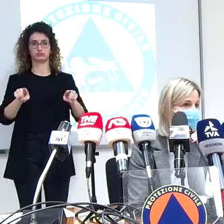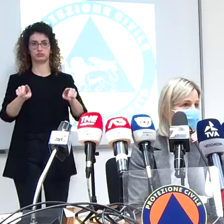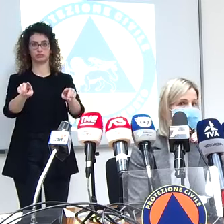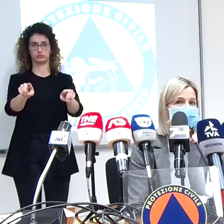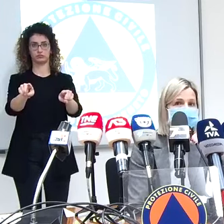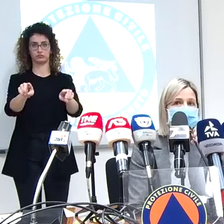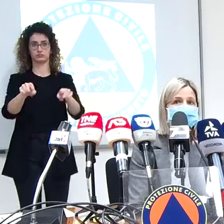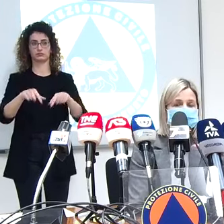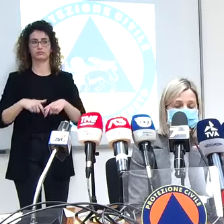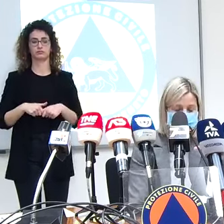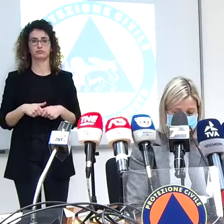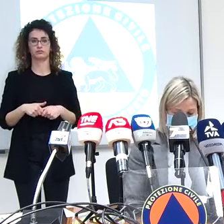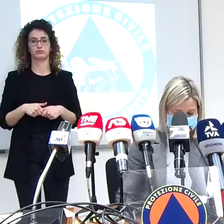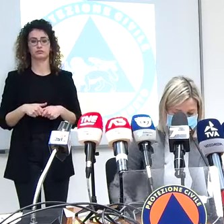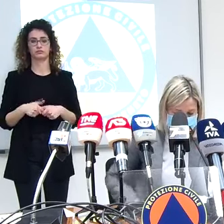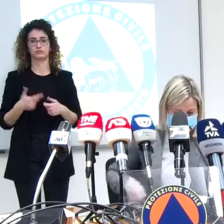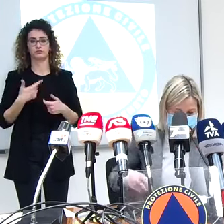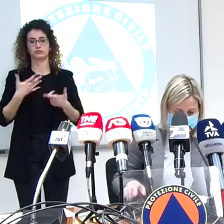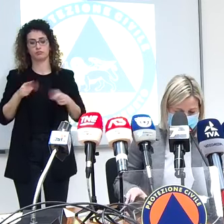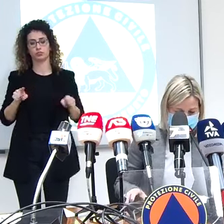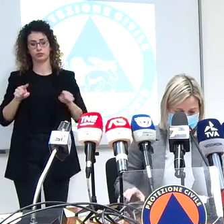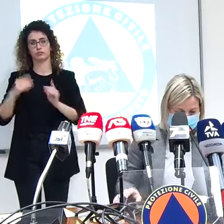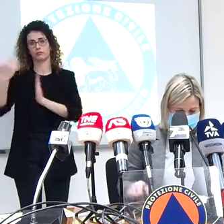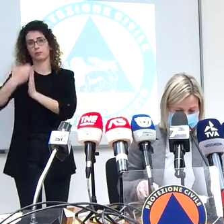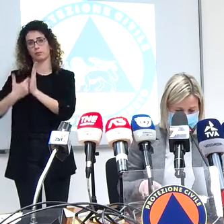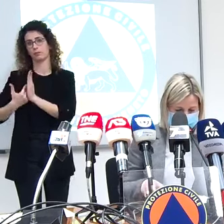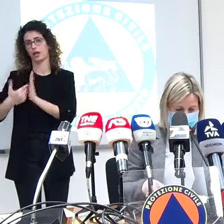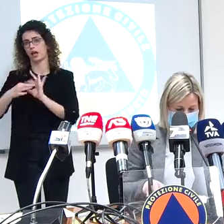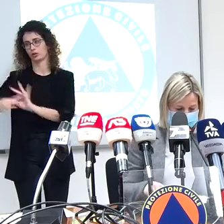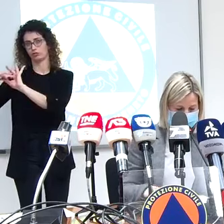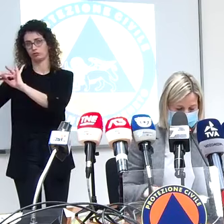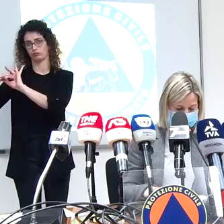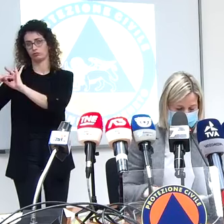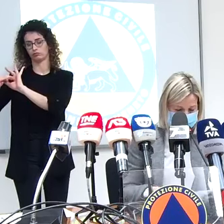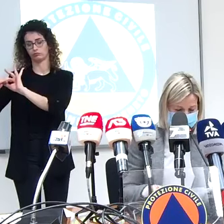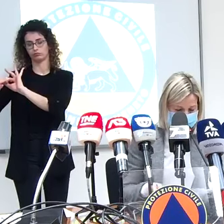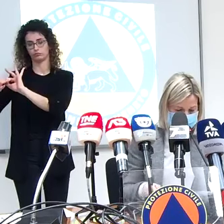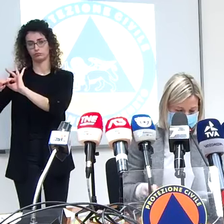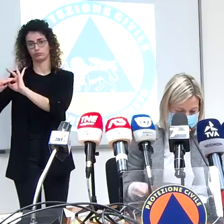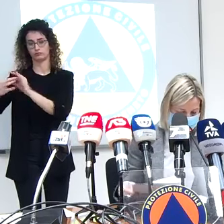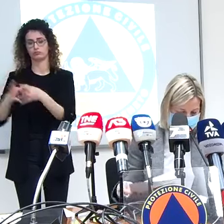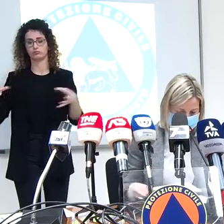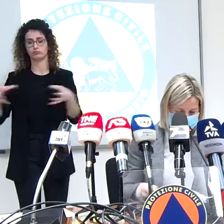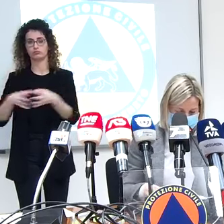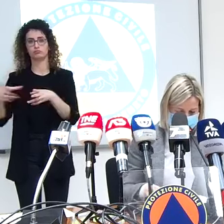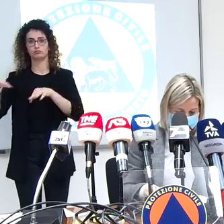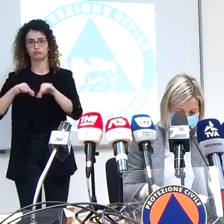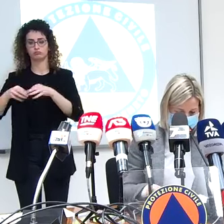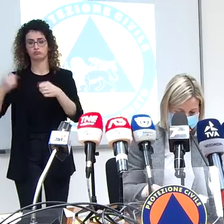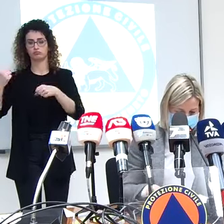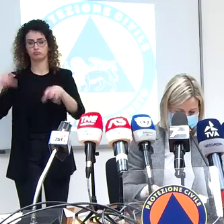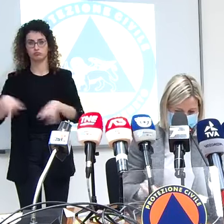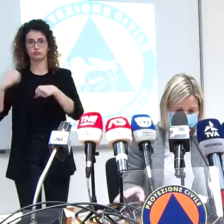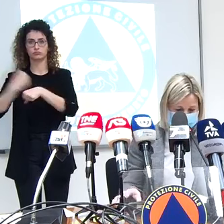quindi sono previste in base al piano quindi la cabina inizierà a lavorare e